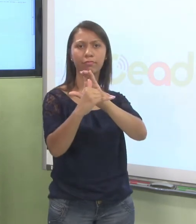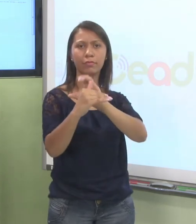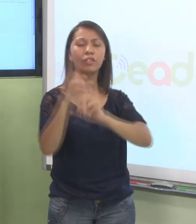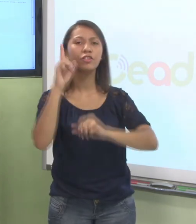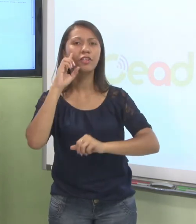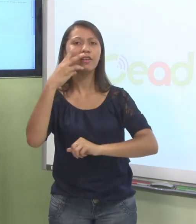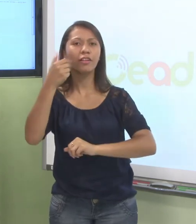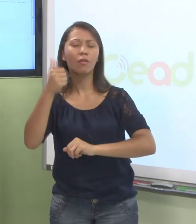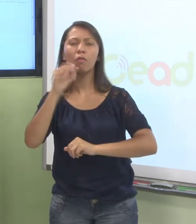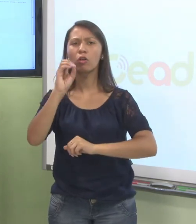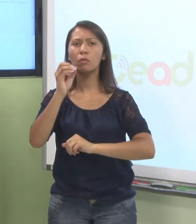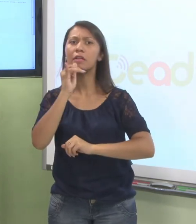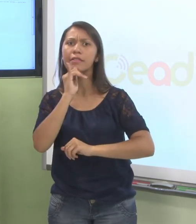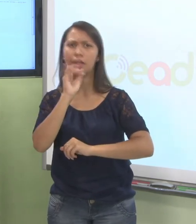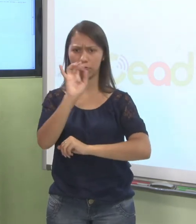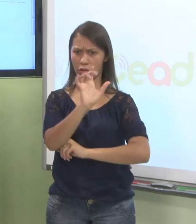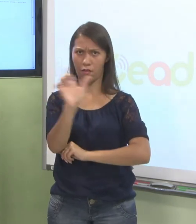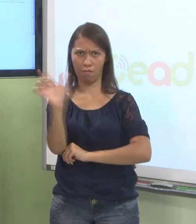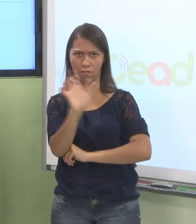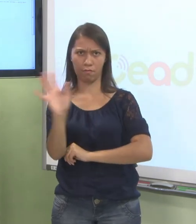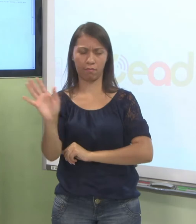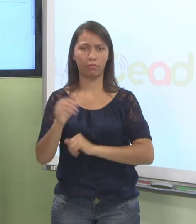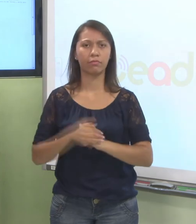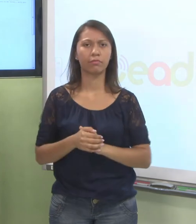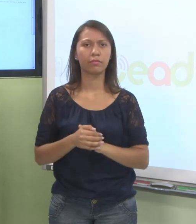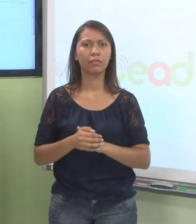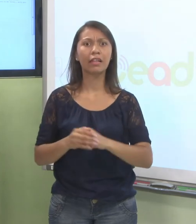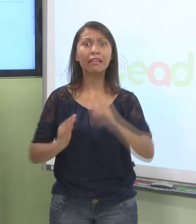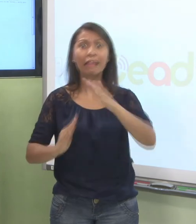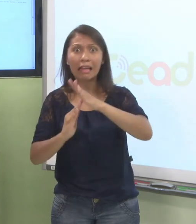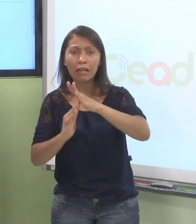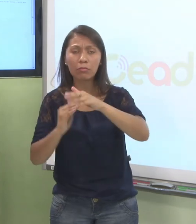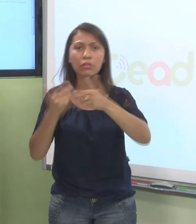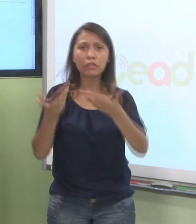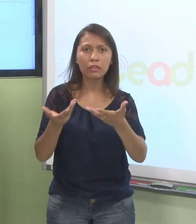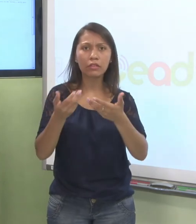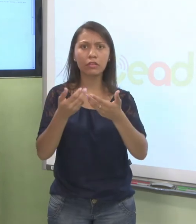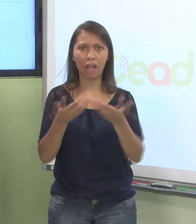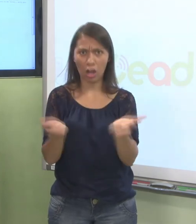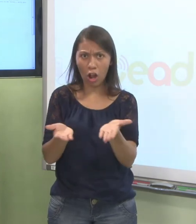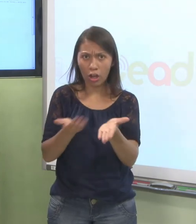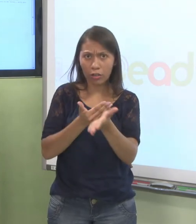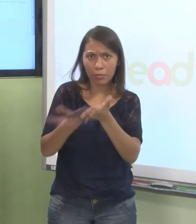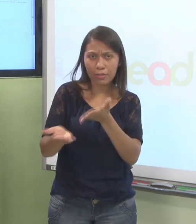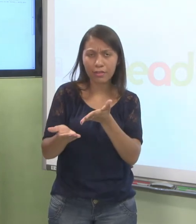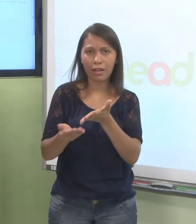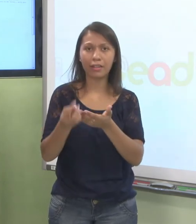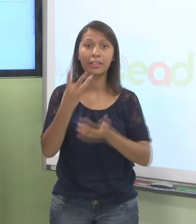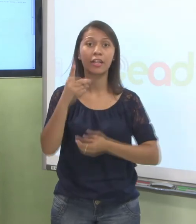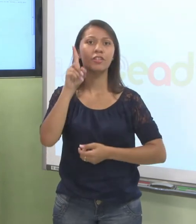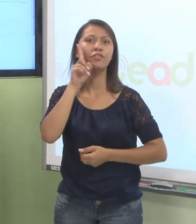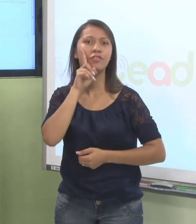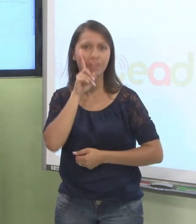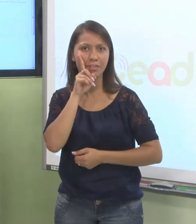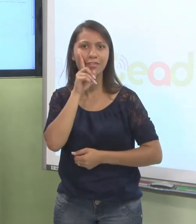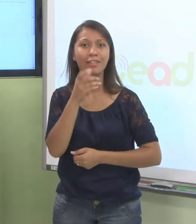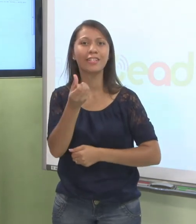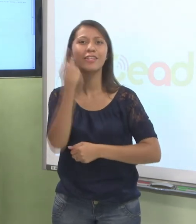outubro, às meia-noite. Qual que é o tempo que eu tenho para fazer essa tarefa a partir de agora? Três dias e seis horas. Então tá.